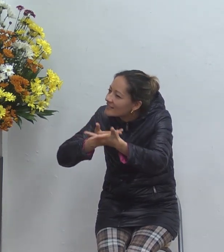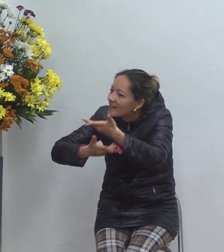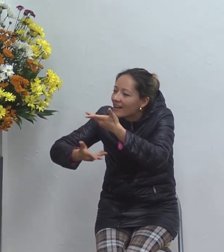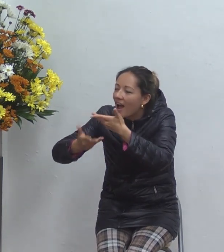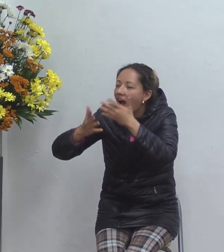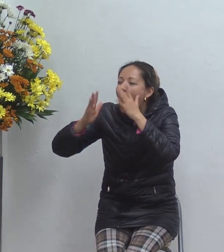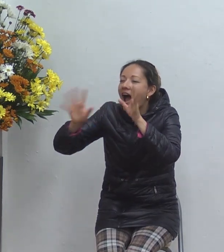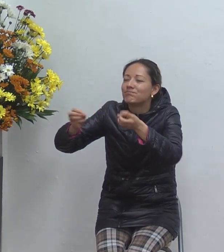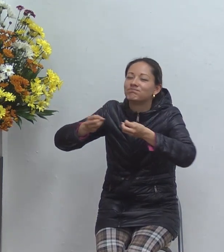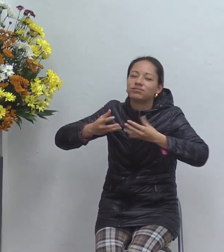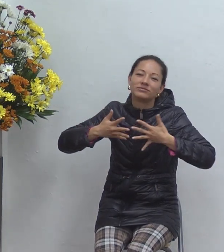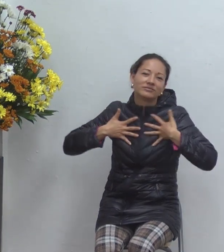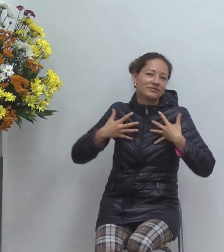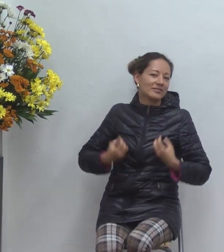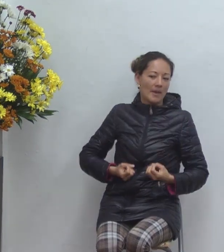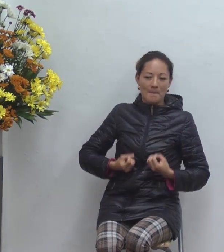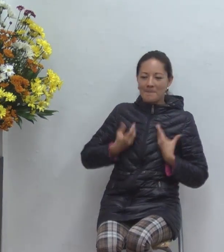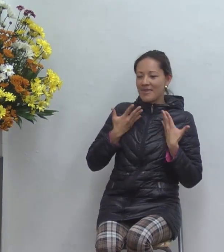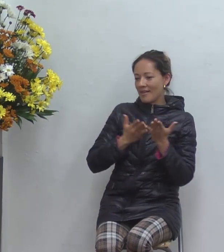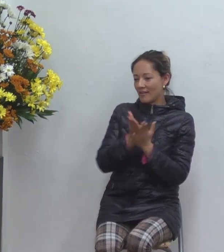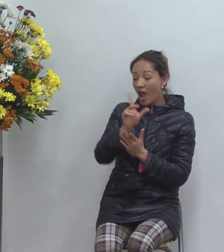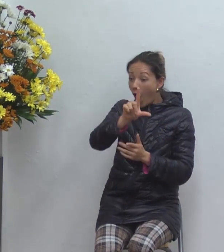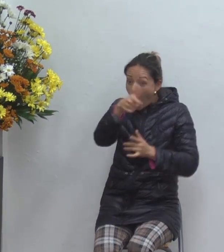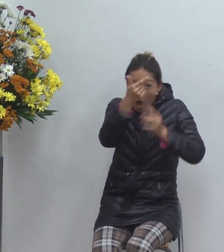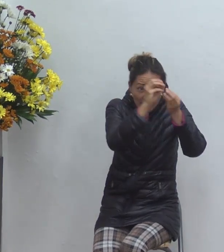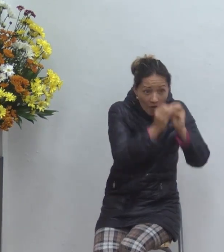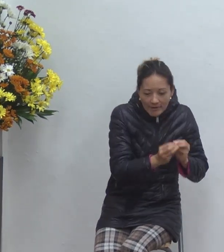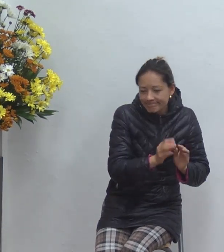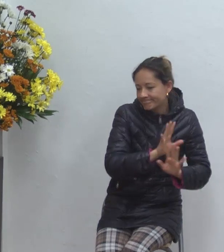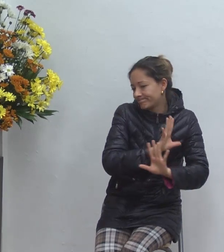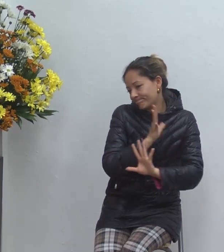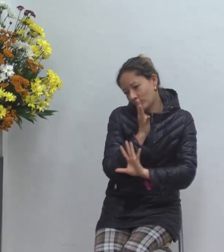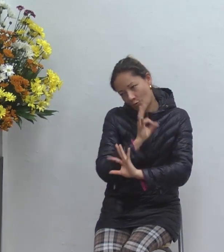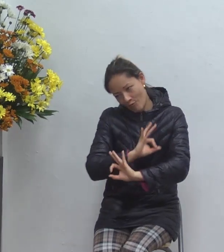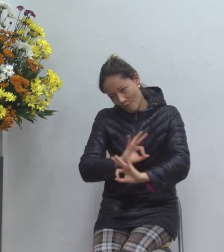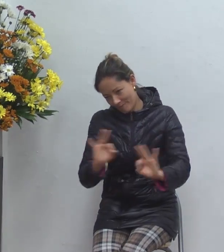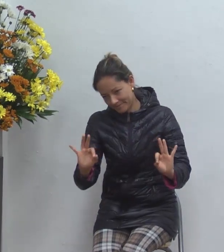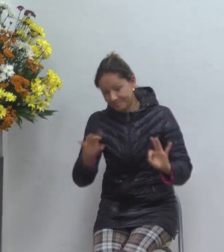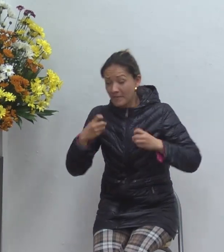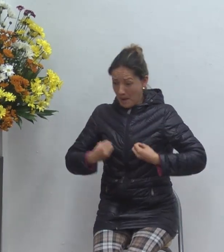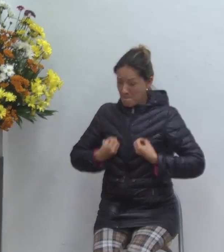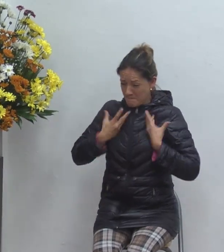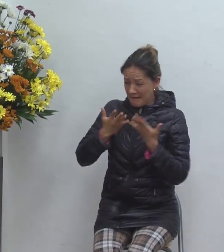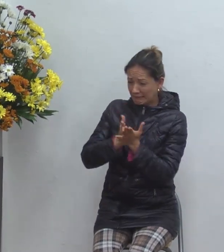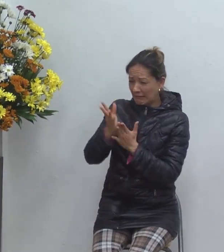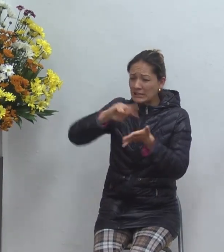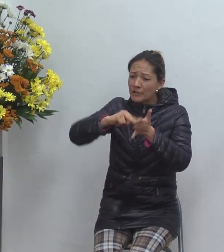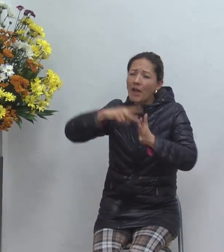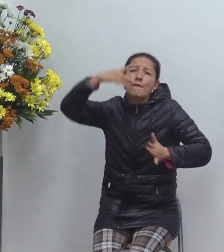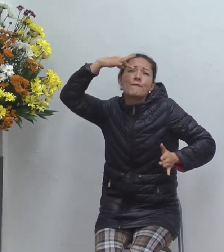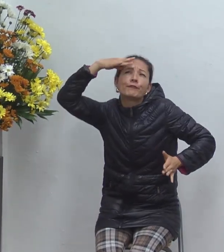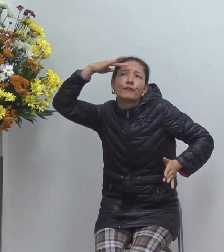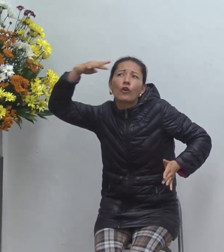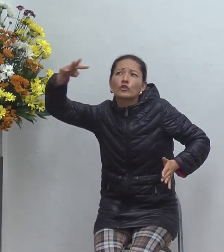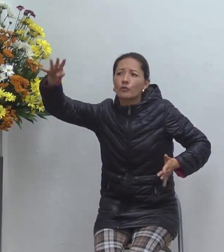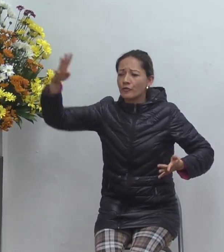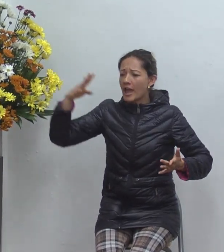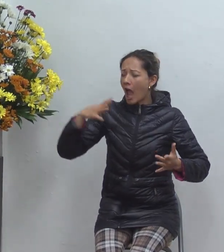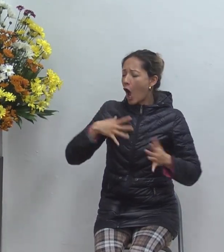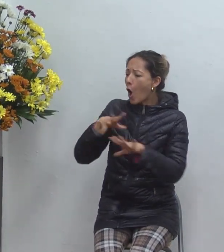no hay otra manera la vida eterna no es una filosofía que usted aprende la vida eterna no es una acción que usted hace sino